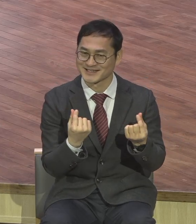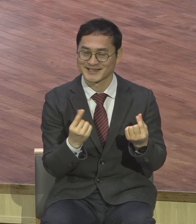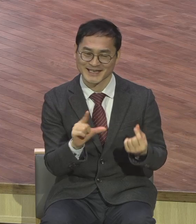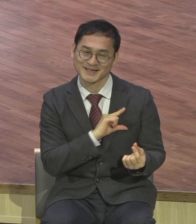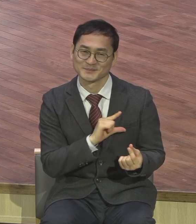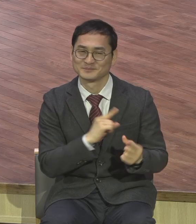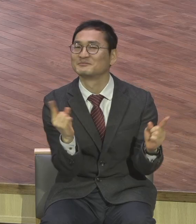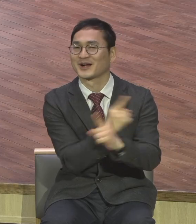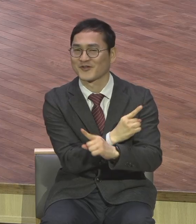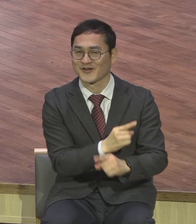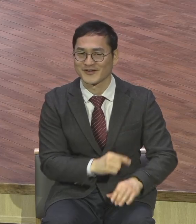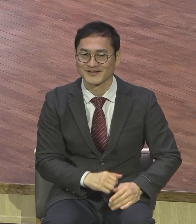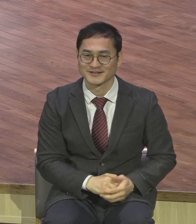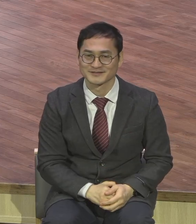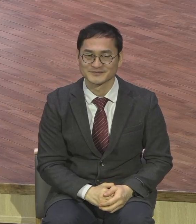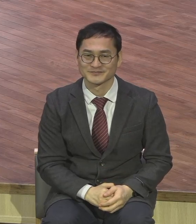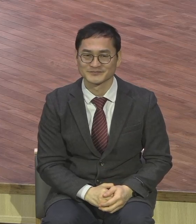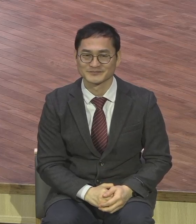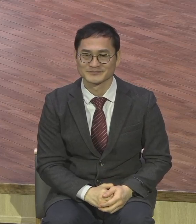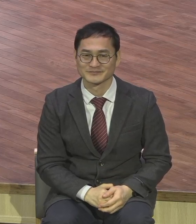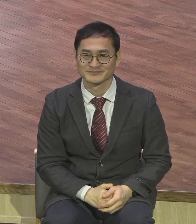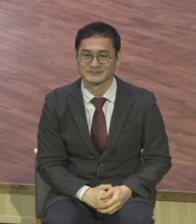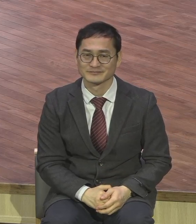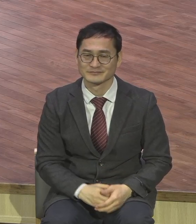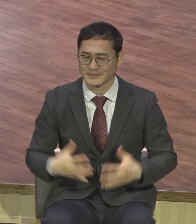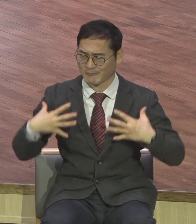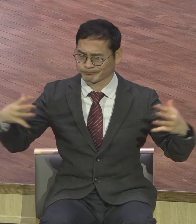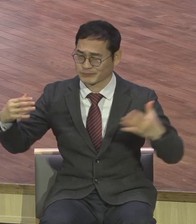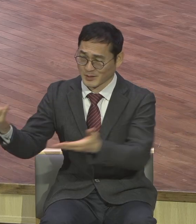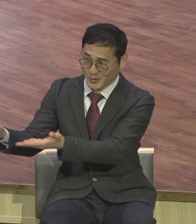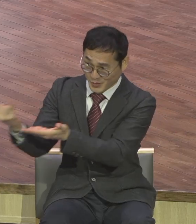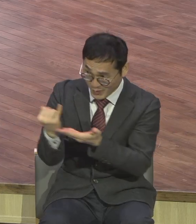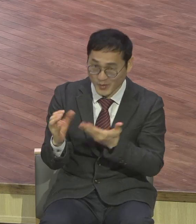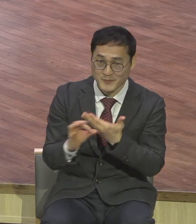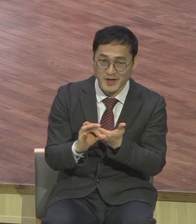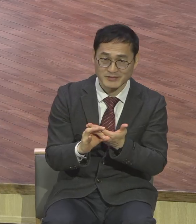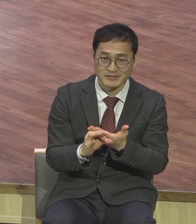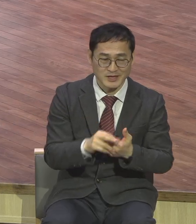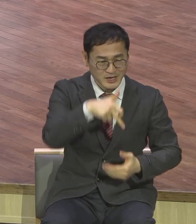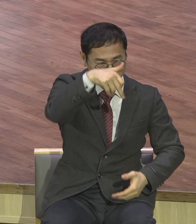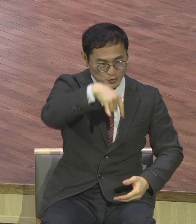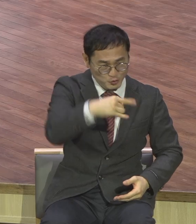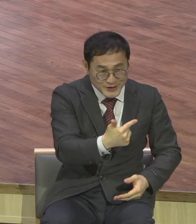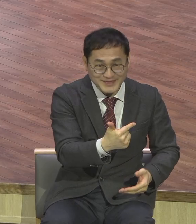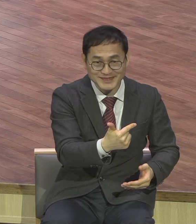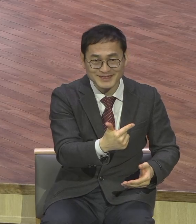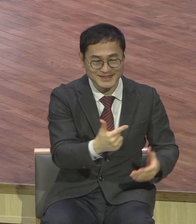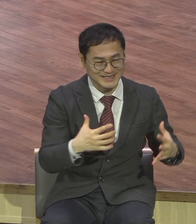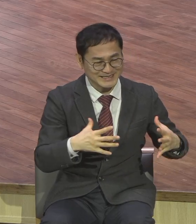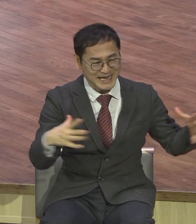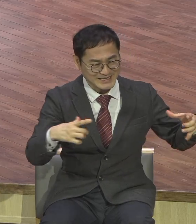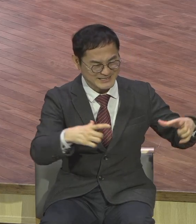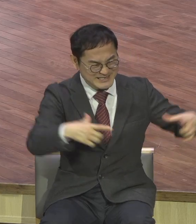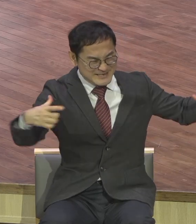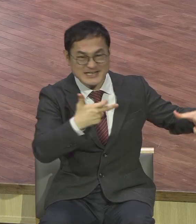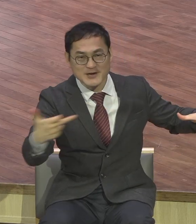퀸사이즈 또 뚱녀들이 오면 이들이 여왕 모시지 퀸사이즈 그렇게 여왕처럼